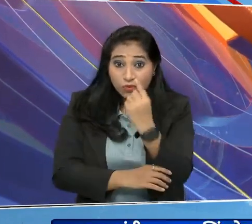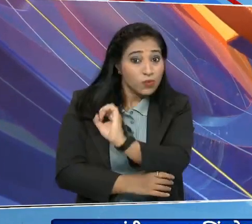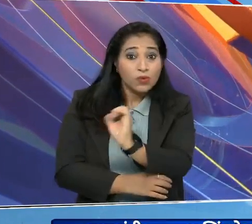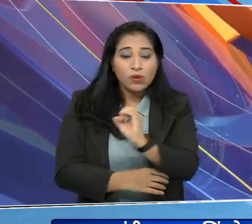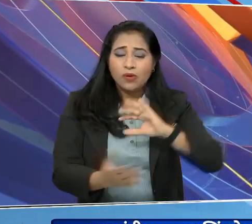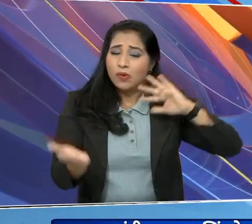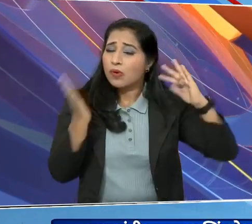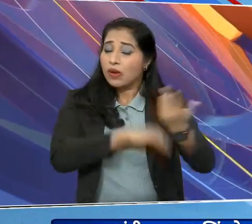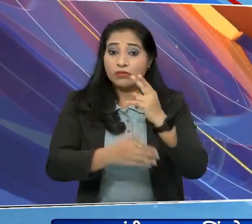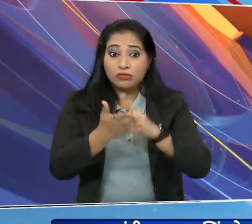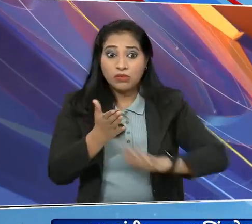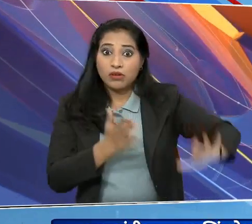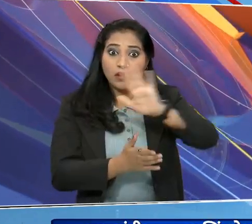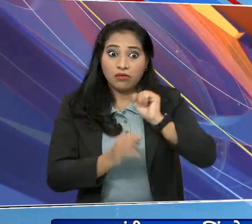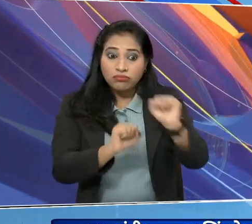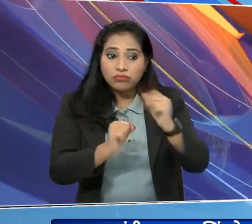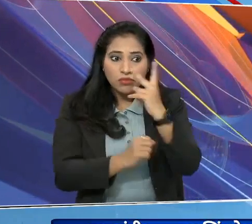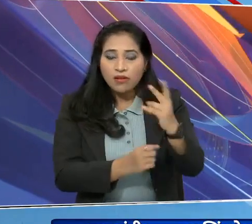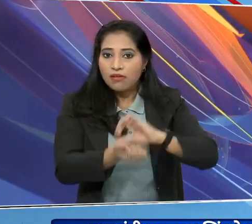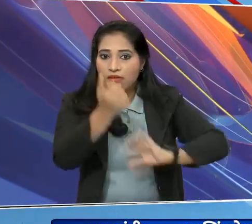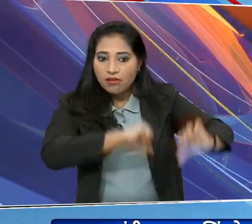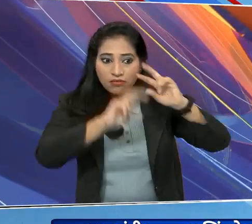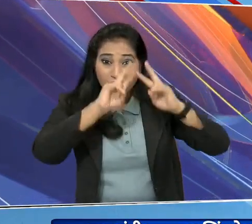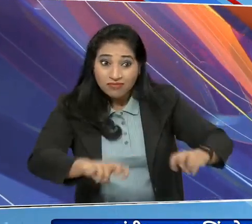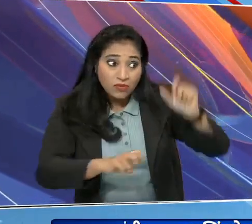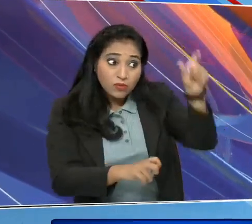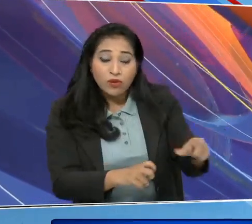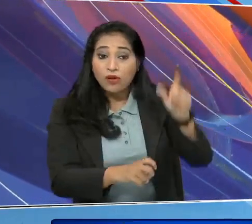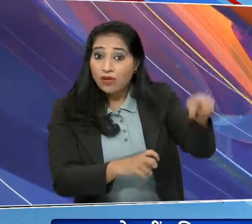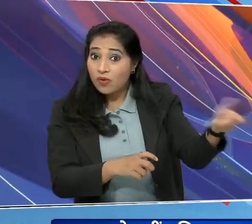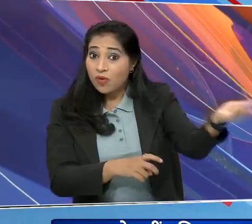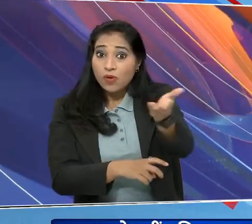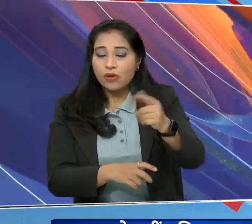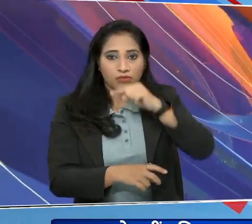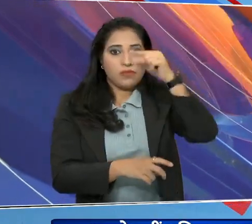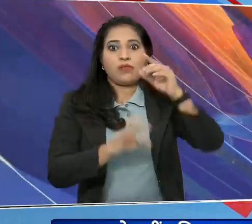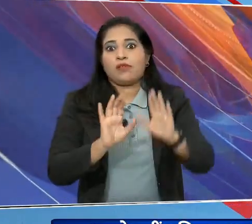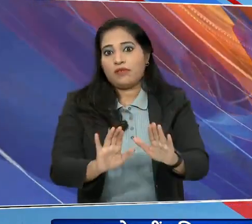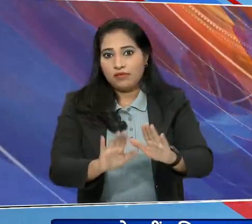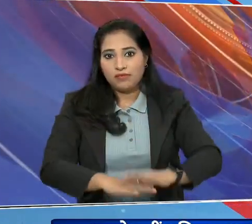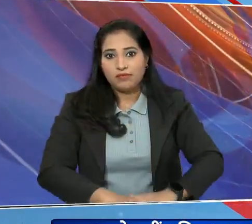पूरे रास को अपने देश के वैज्ञानकों पर गवरों की अनुवूती हो रही अध्यक्षम हो जाएं